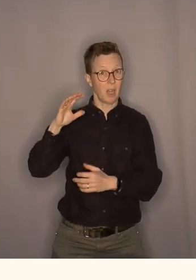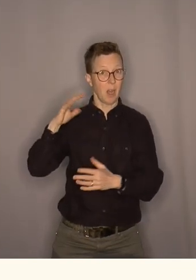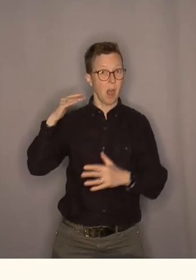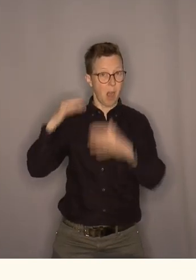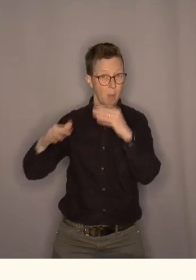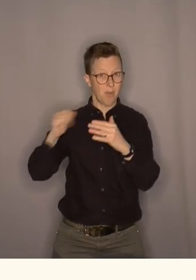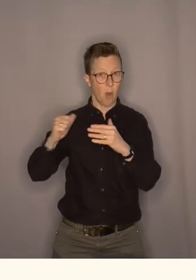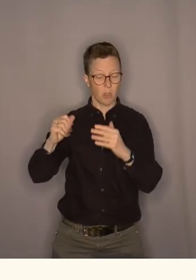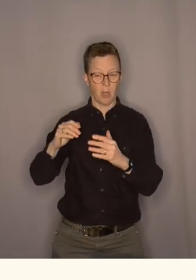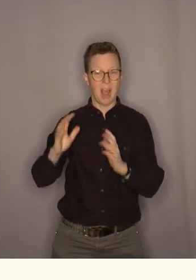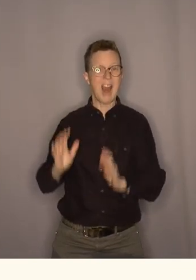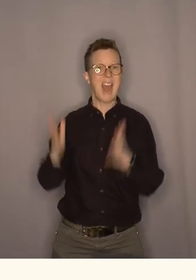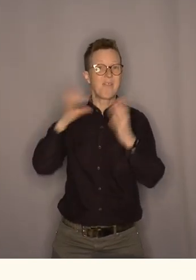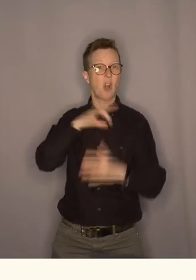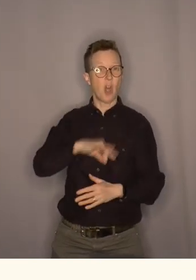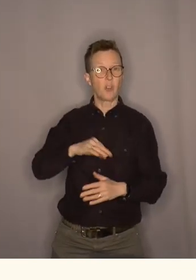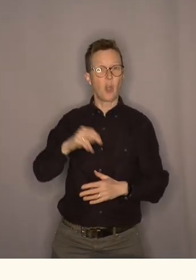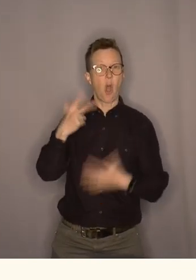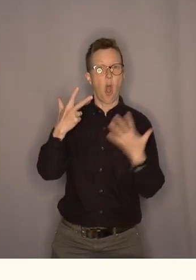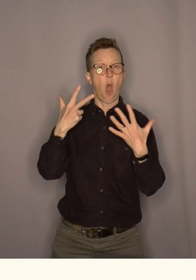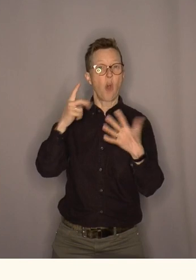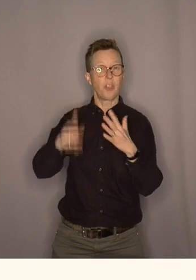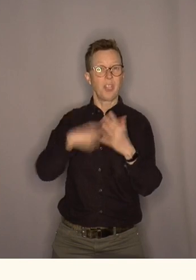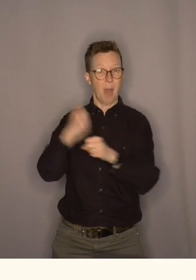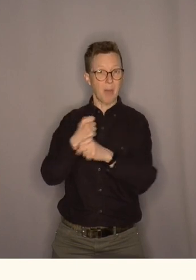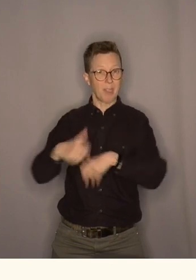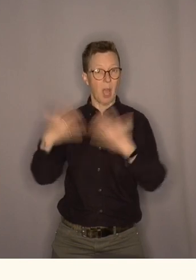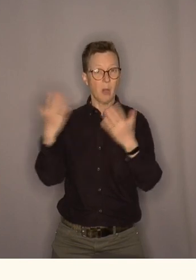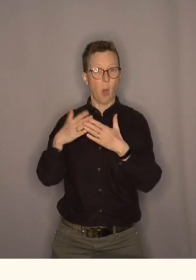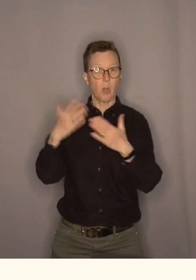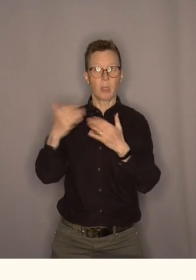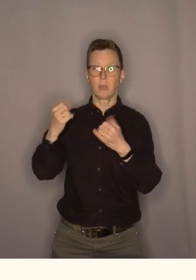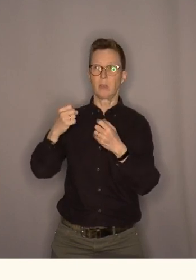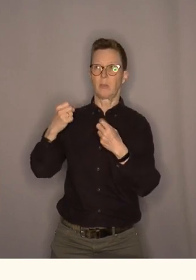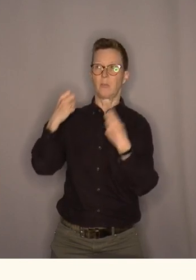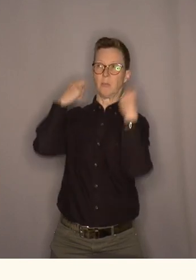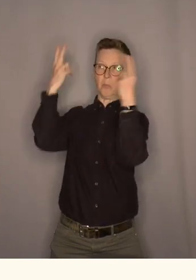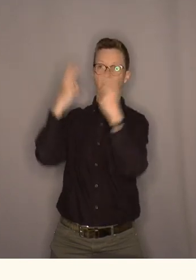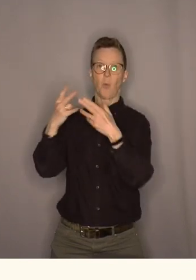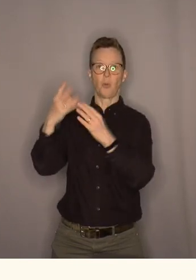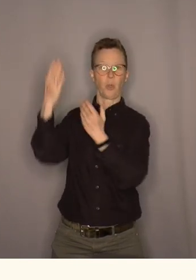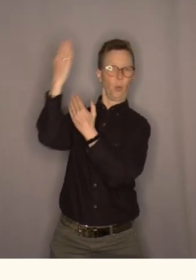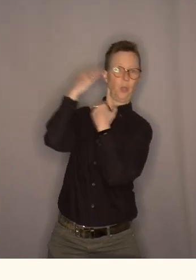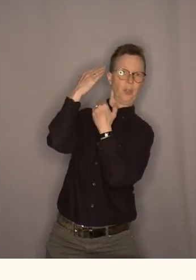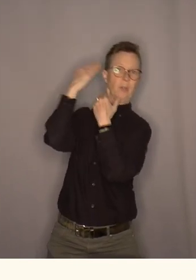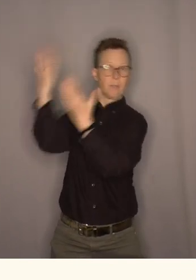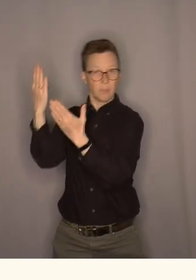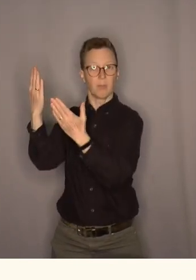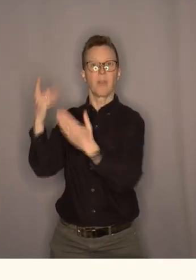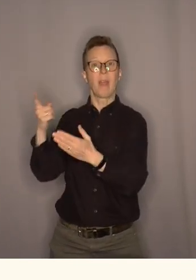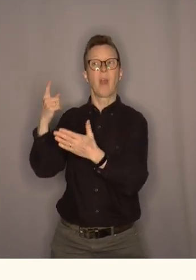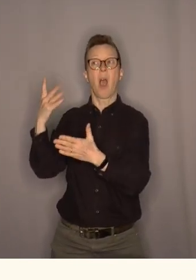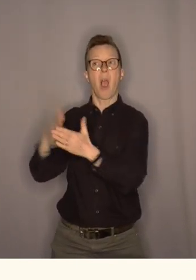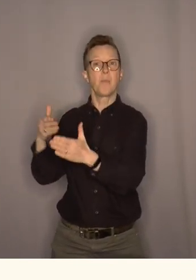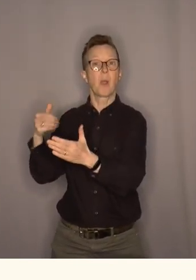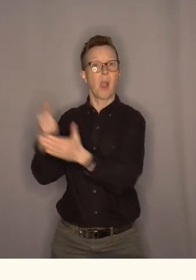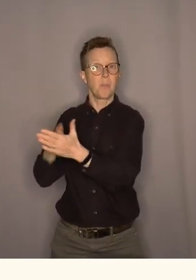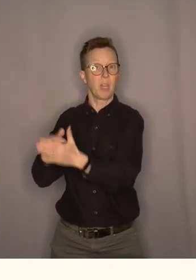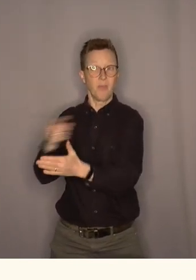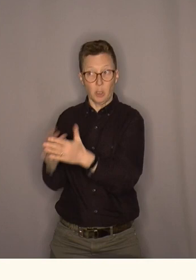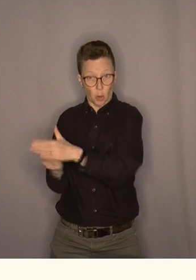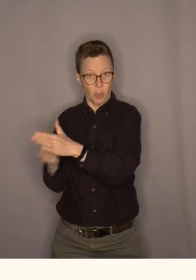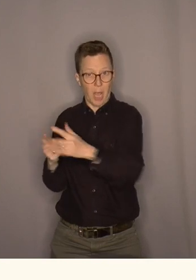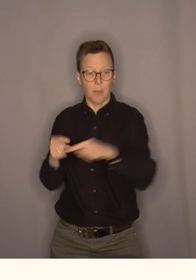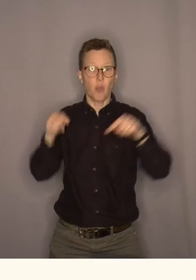levelønn 8-timers dag og frihet fra undertrykking det er kamper som fortsatt pågår som vi støtter. Men